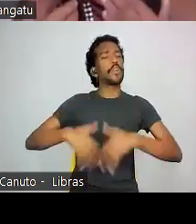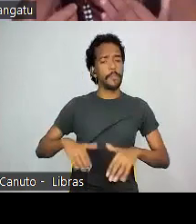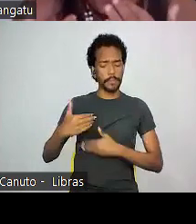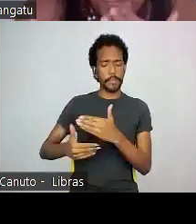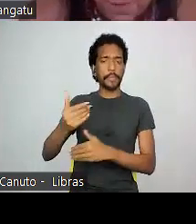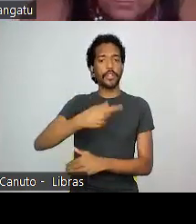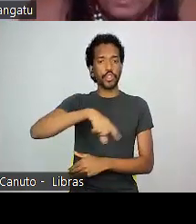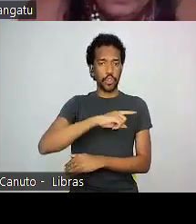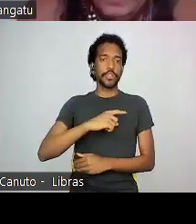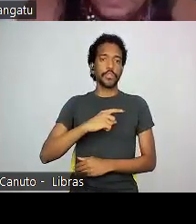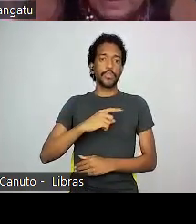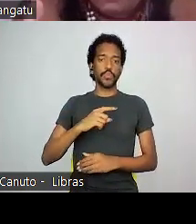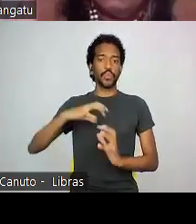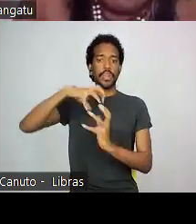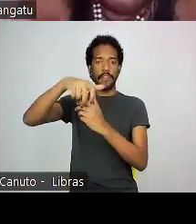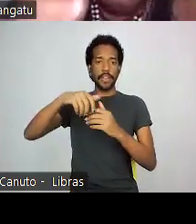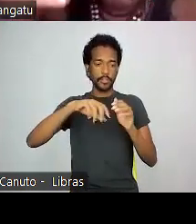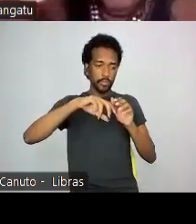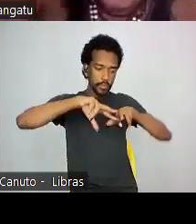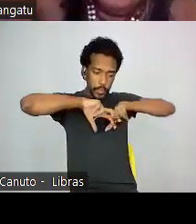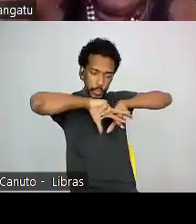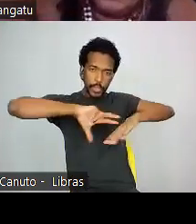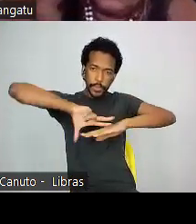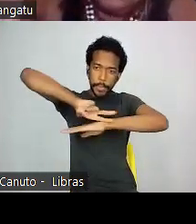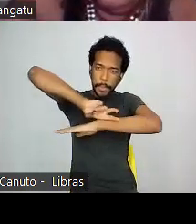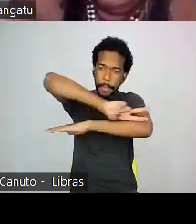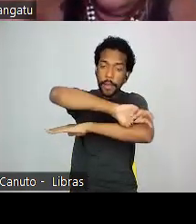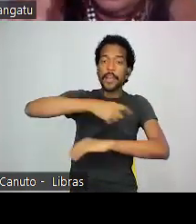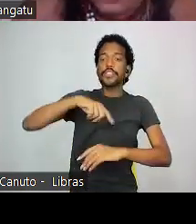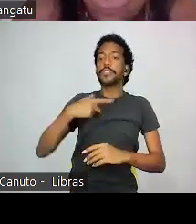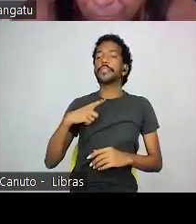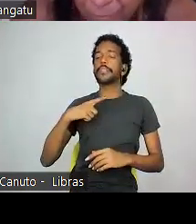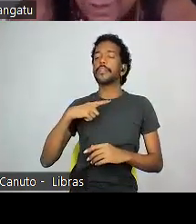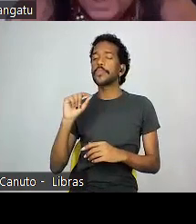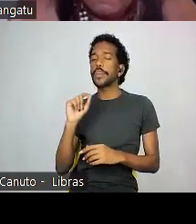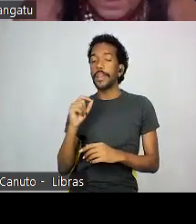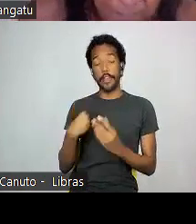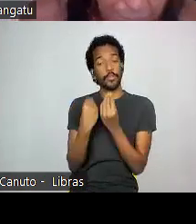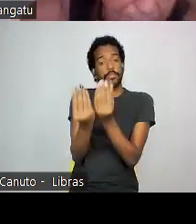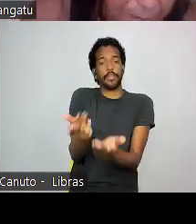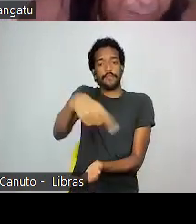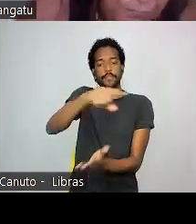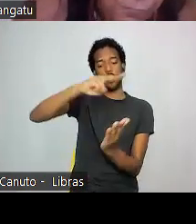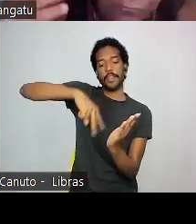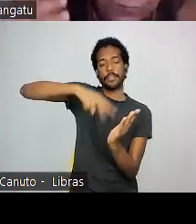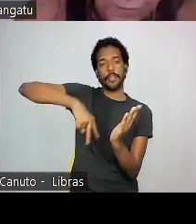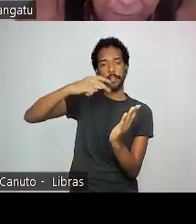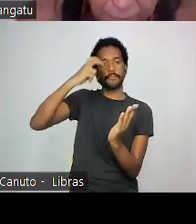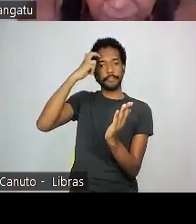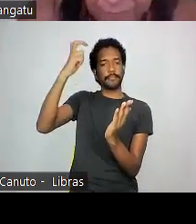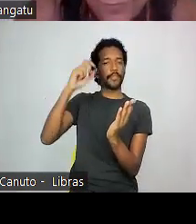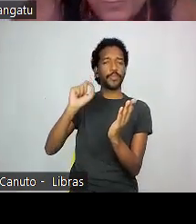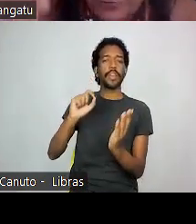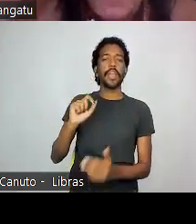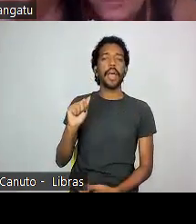sistêmico, Silvia Cossican, eu indico a leitura dessa intelectual Aymara Silva Cossican